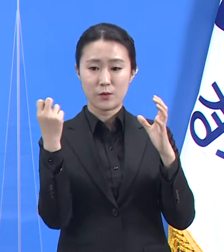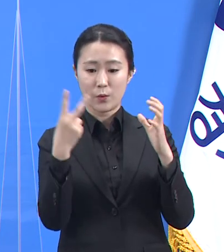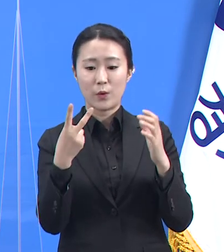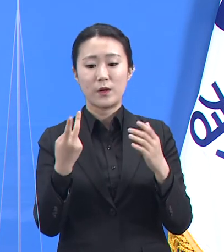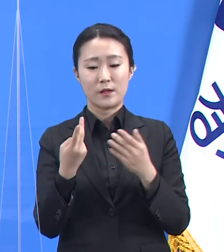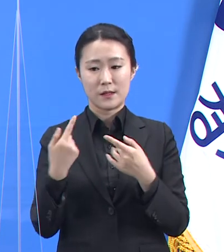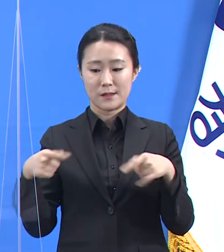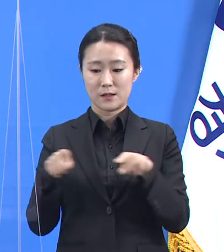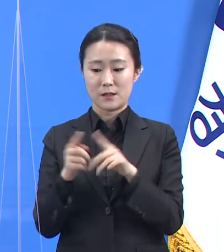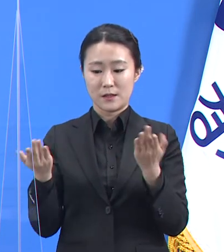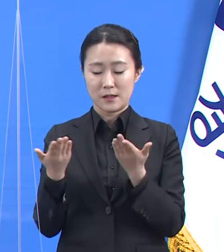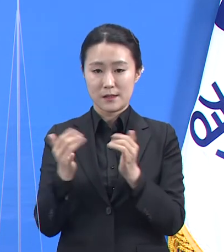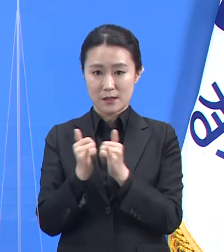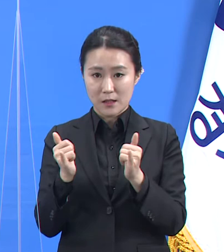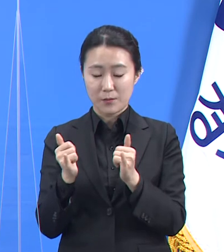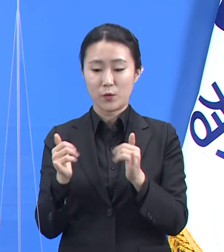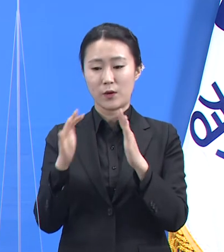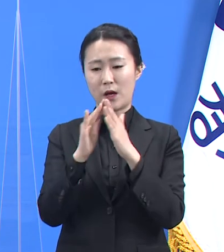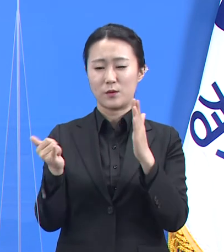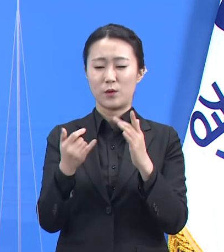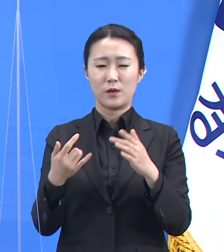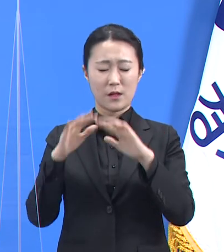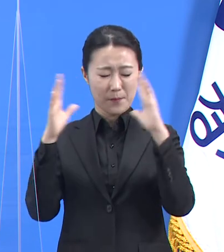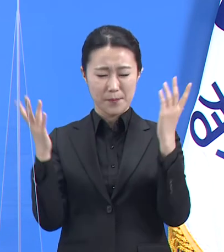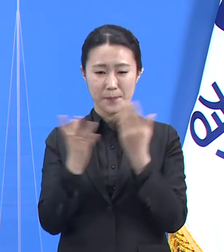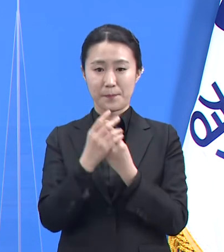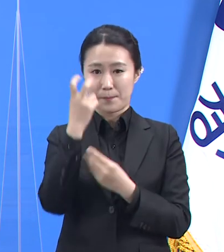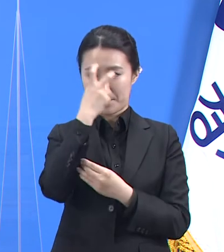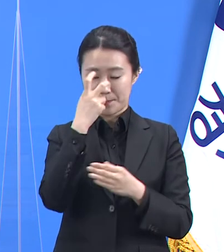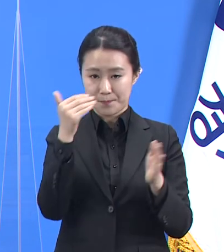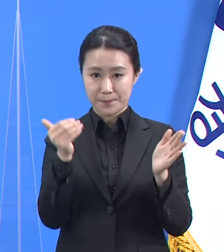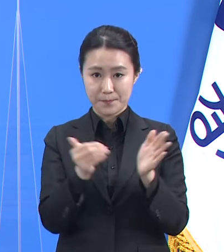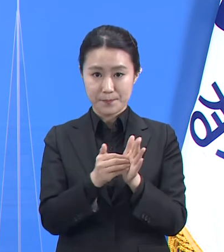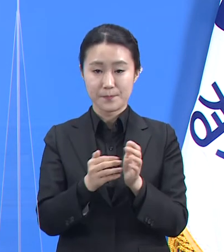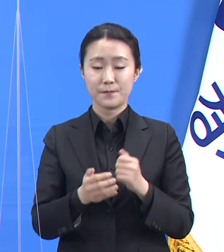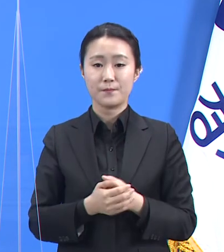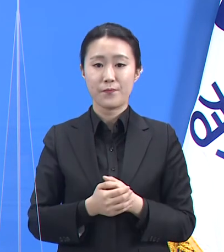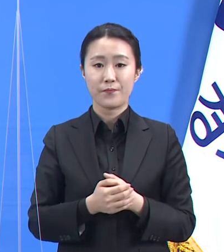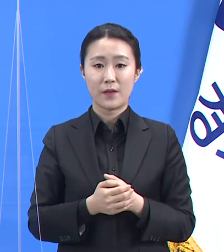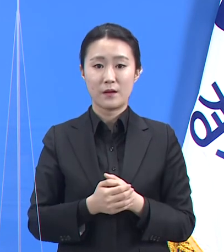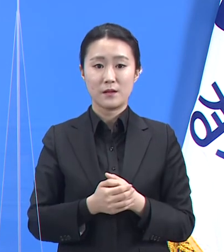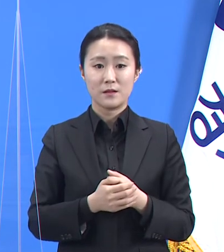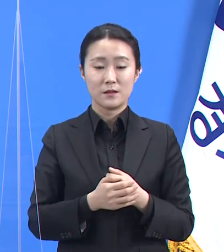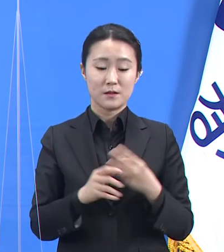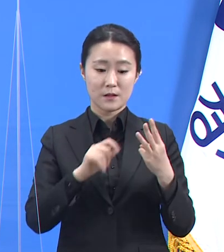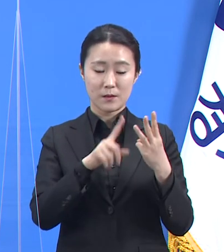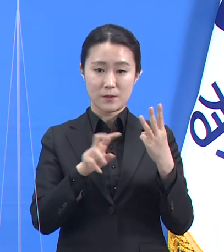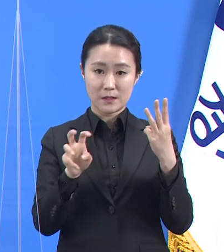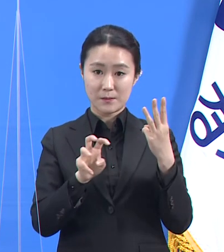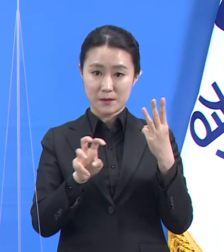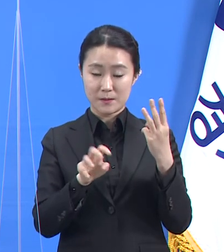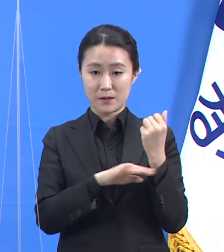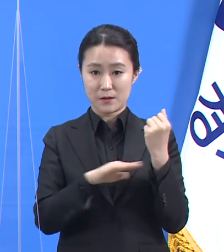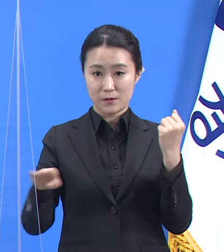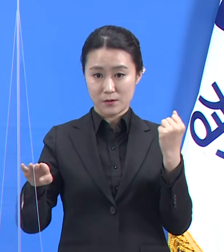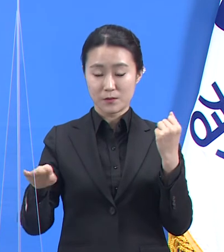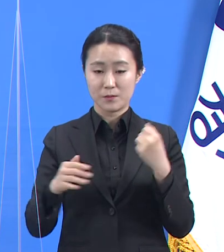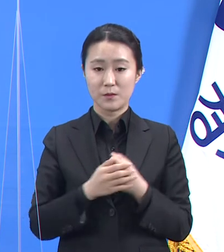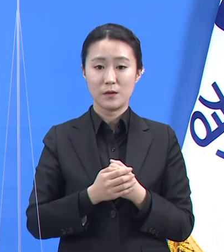30일 0시 기준으로 총 확진자 수는 교사 및 그의 가족 등 19명